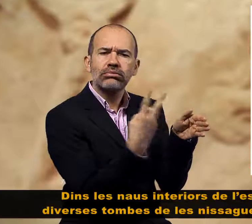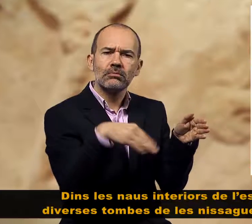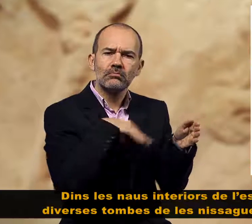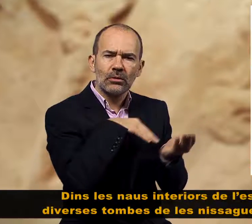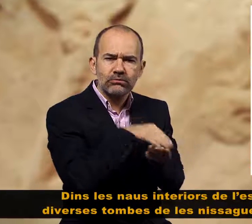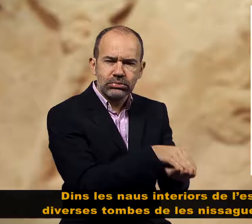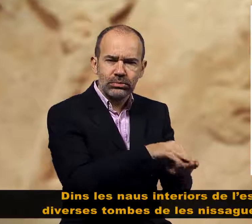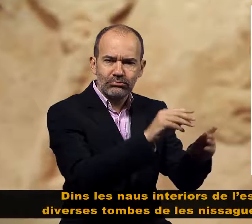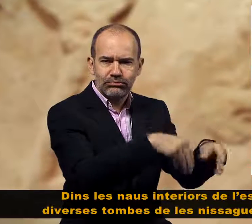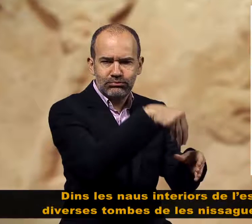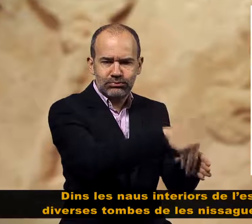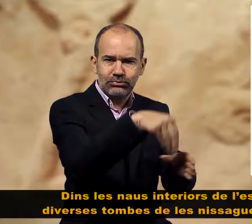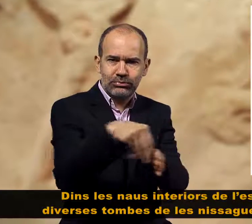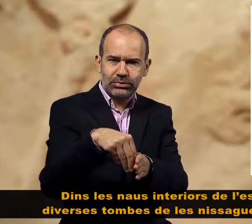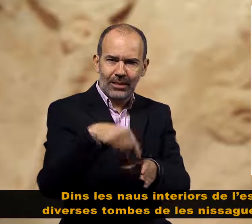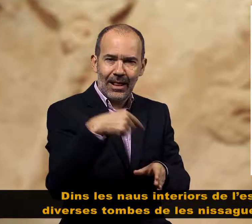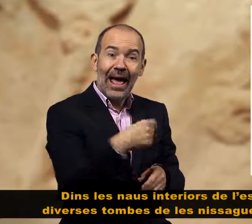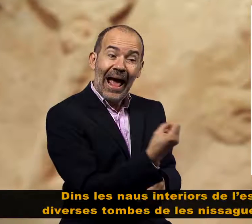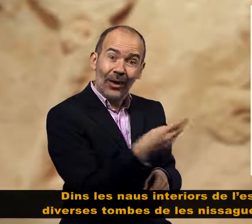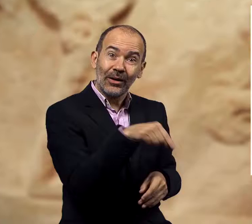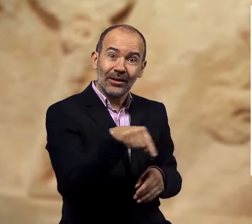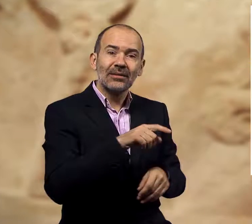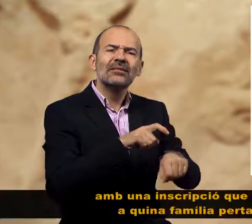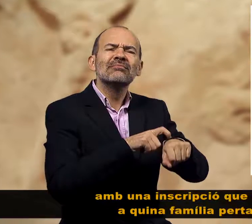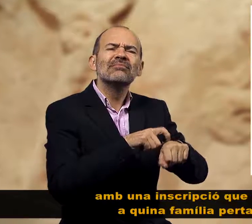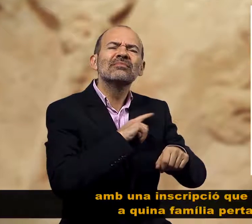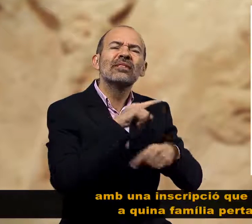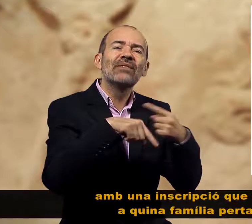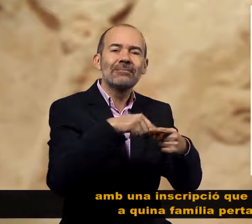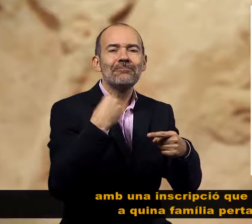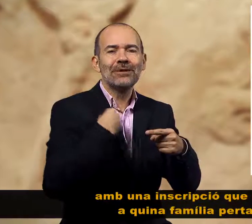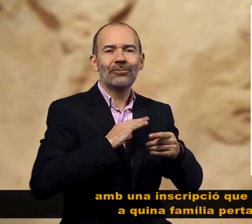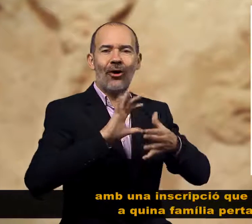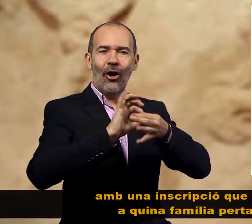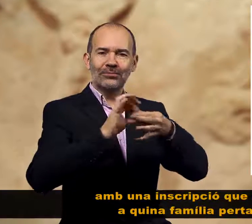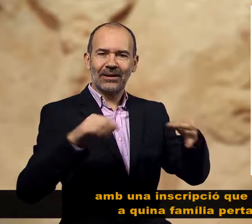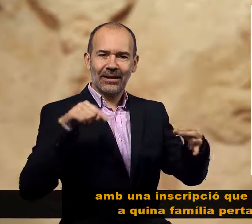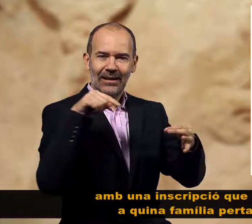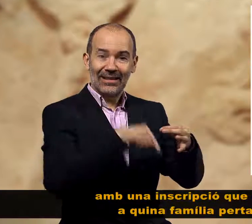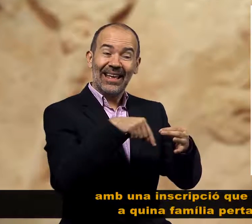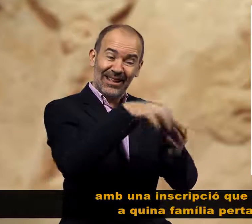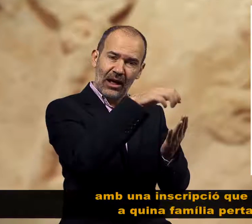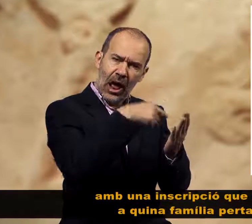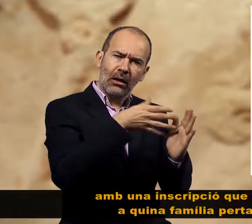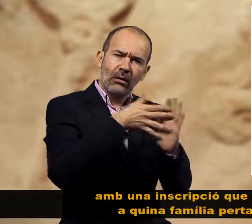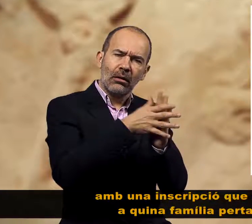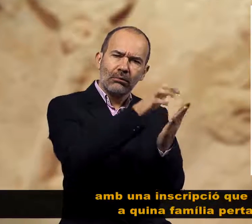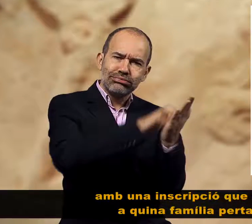diverses tombes de les nissagues hospitalenques amb una inscripció que explicava quina família pertanyien.